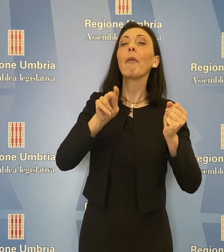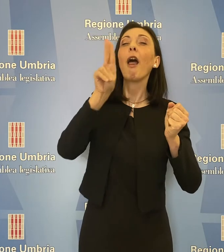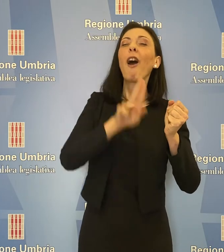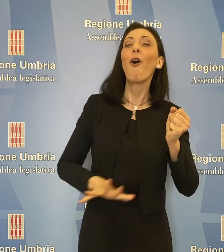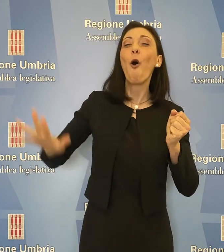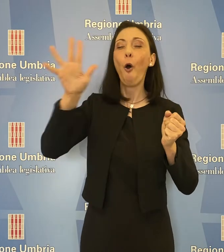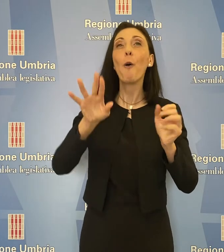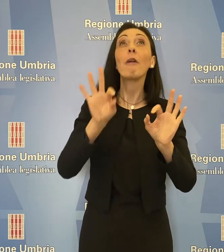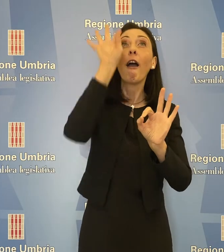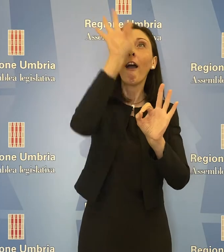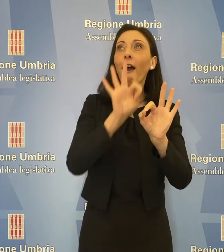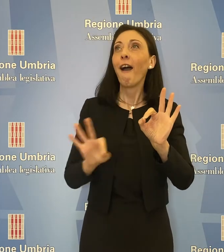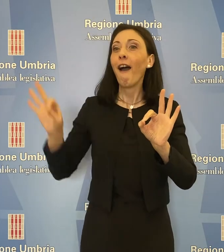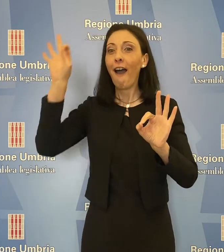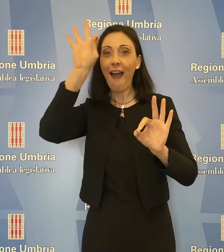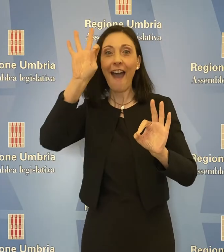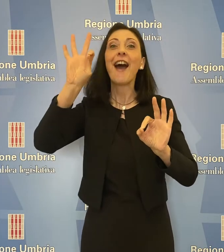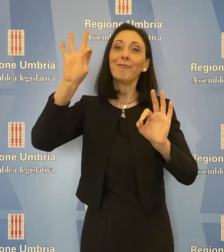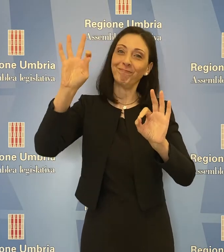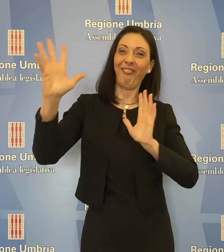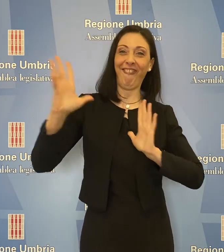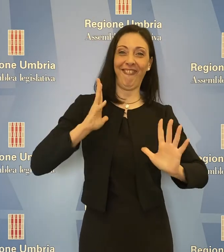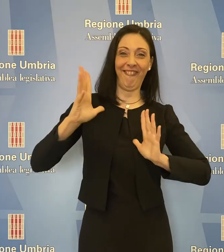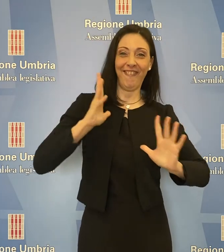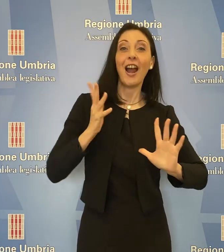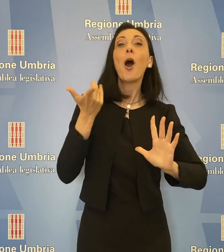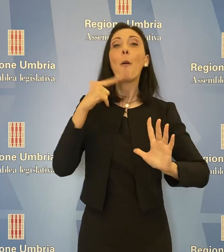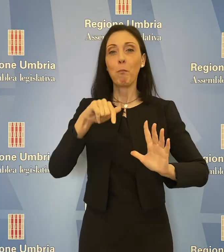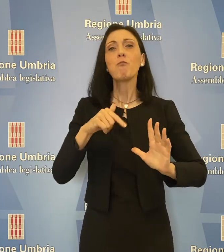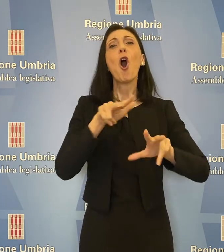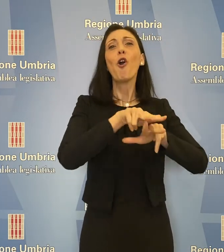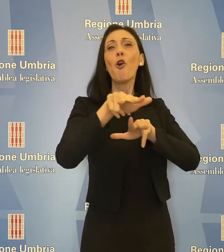itineranti e diffuse sul territorio regionale, in sinergia con i comuni.